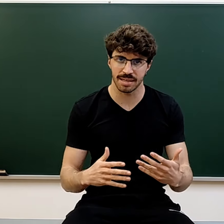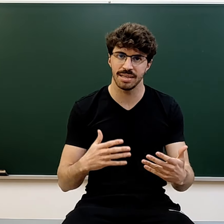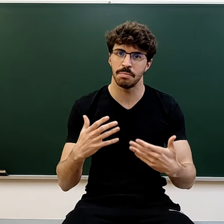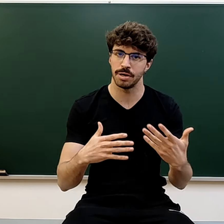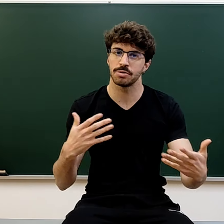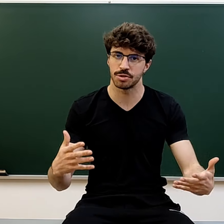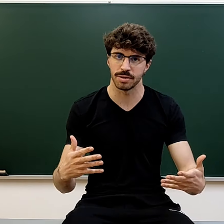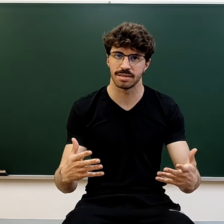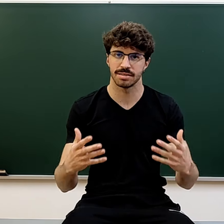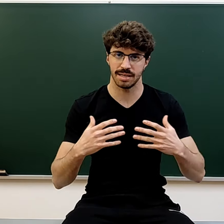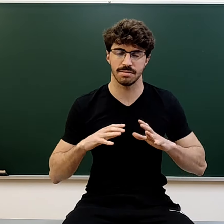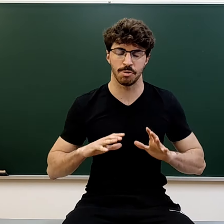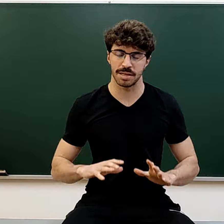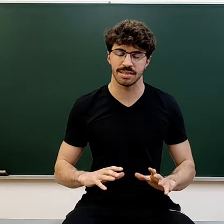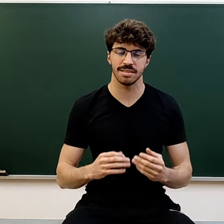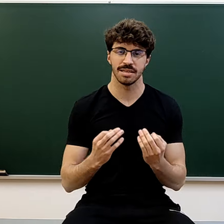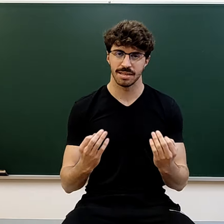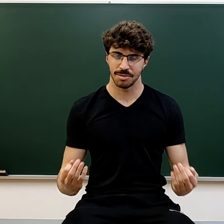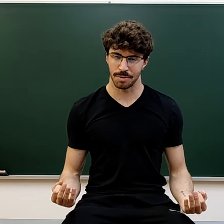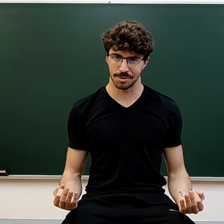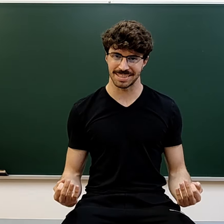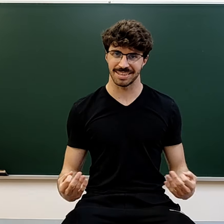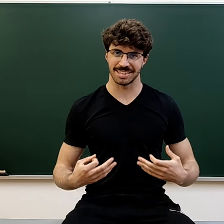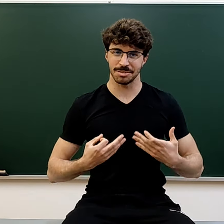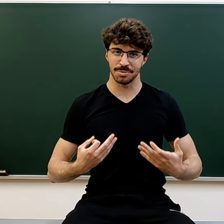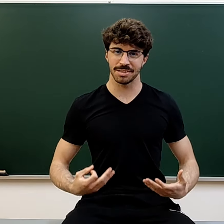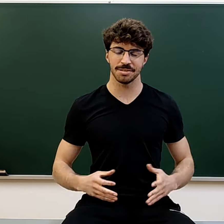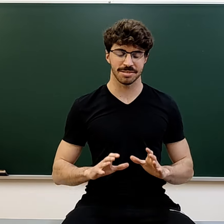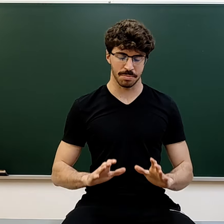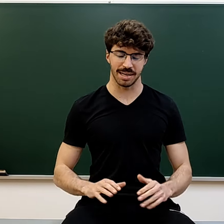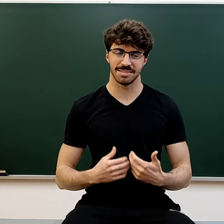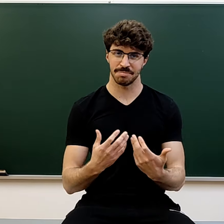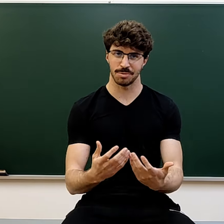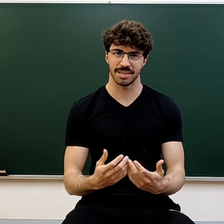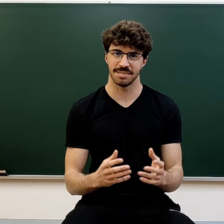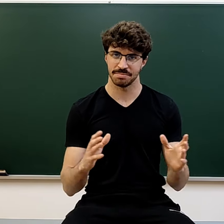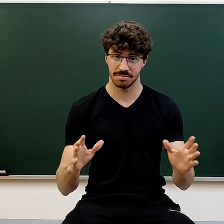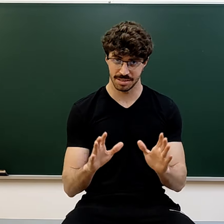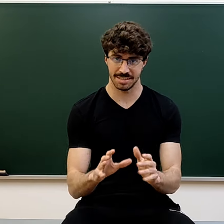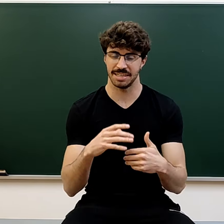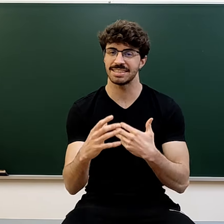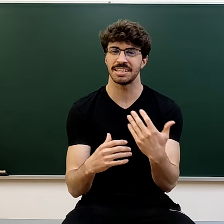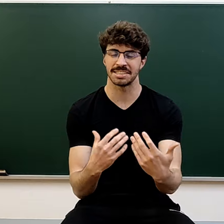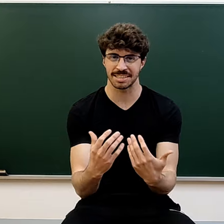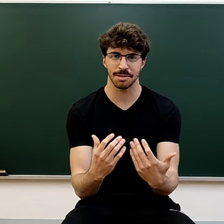de aquí voy a construir, ya en un presente un poquito más fea, ¿sabes? Un poquito, vale, vamos allá. Si ya estás en este estado,